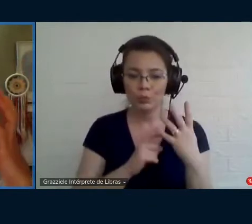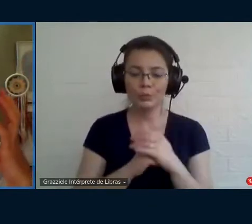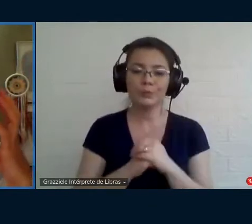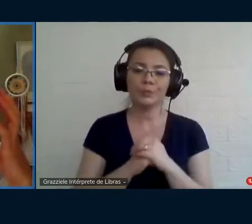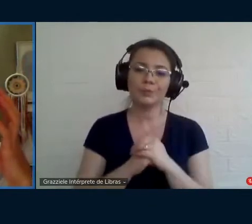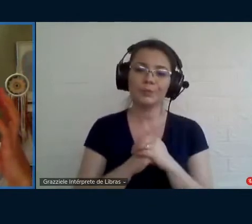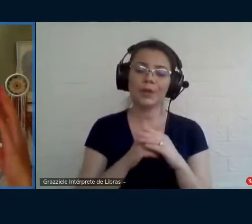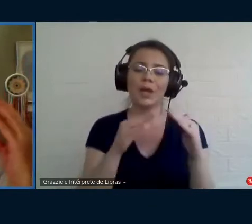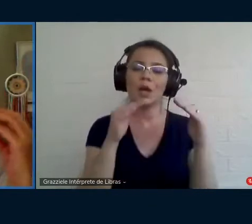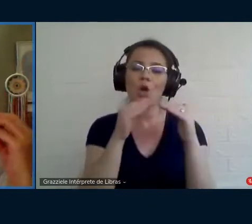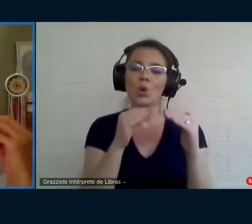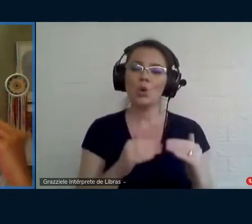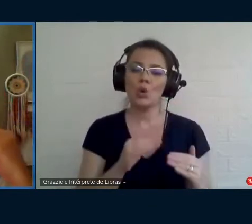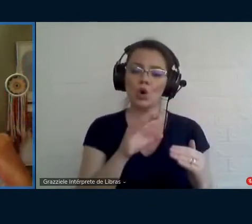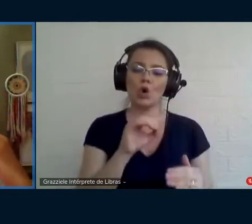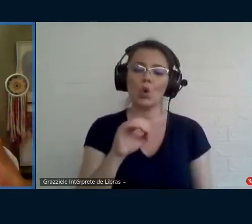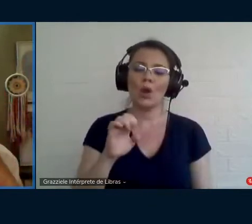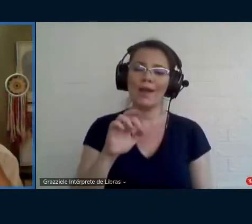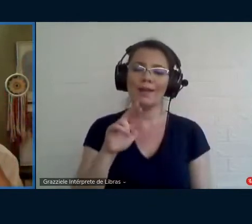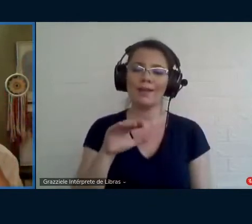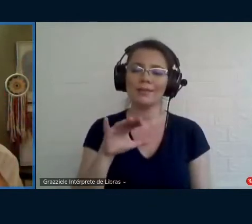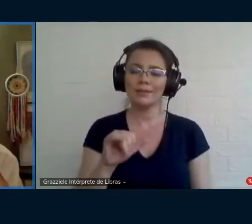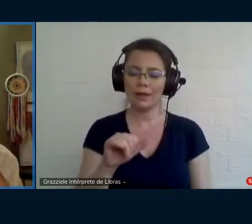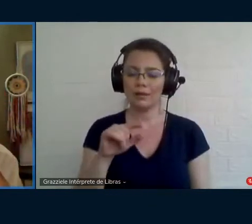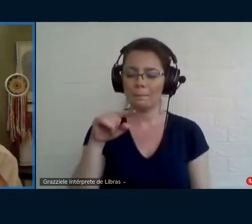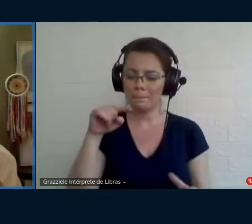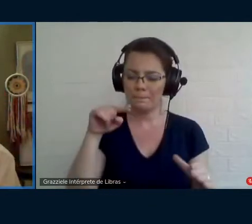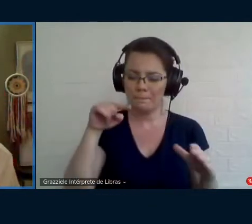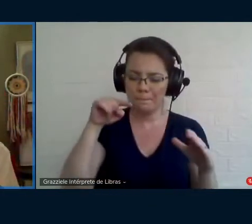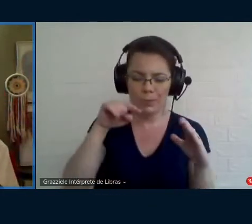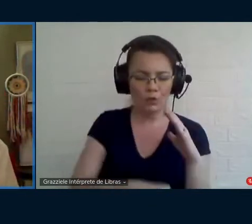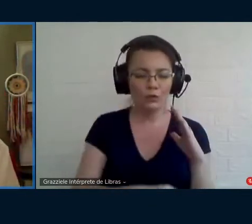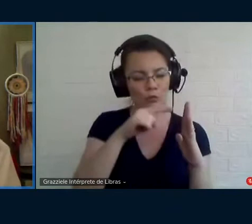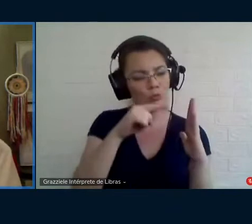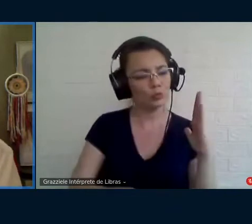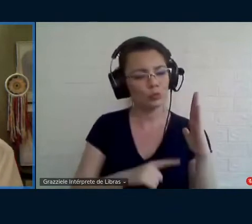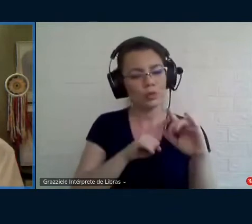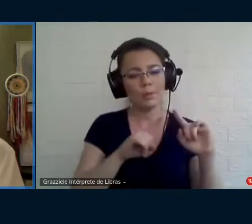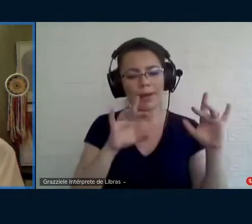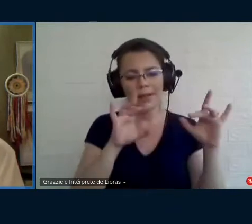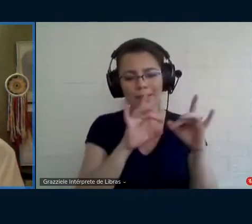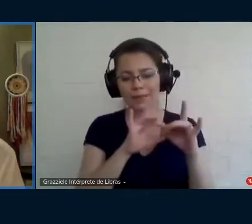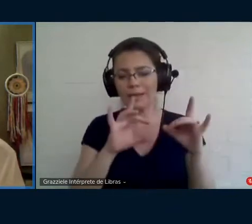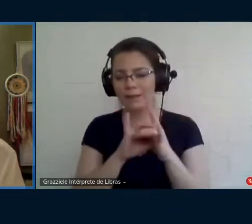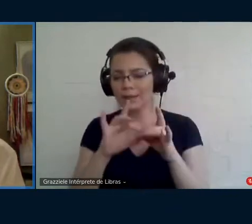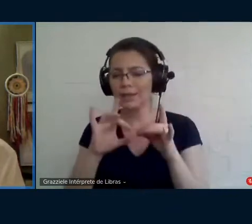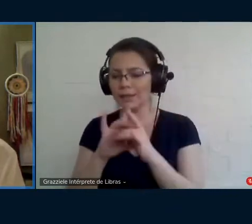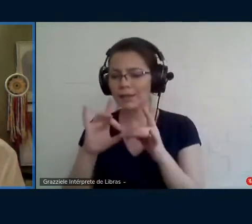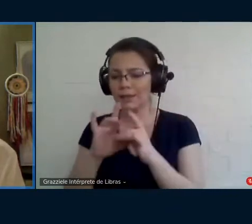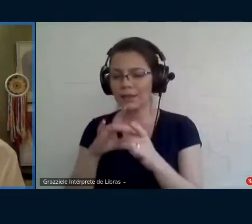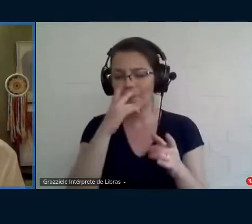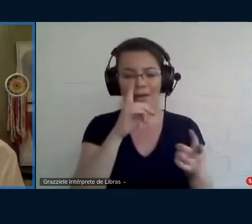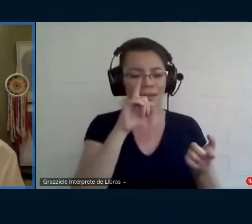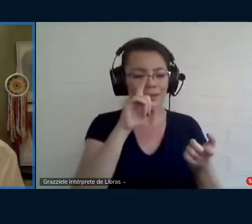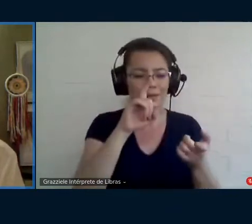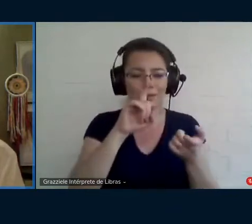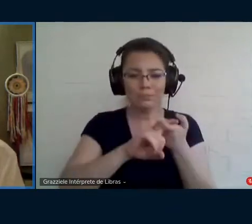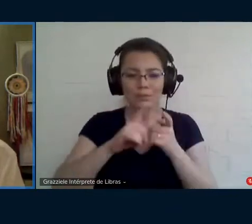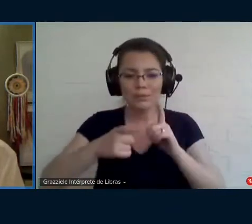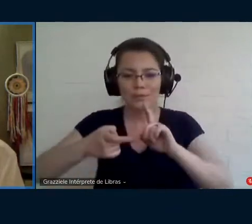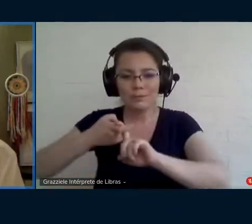coerência no aprofundamento que você faz e na ligação que você faz dos